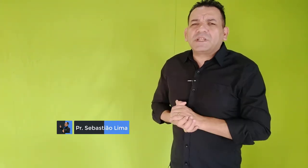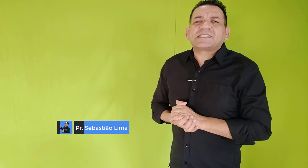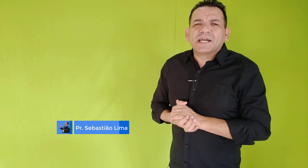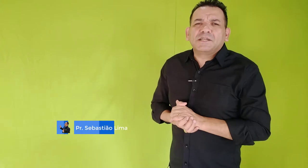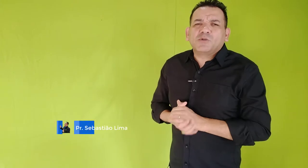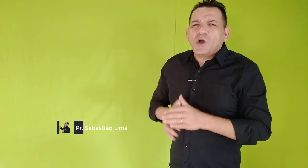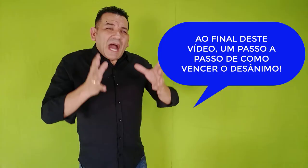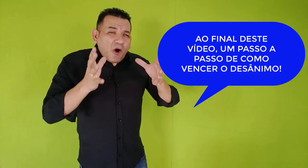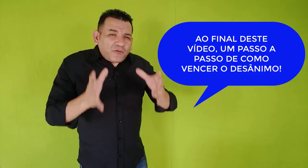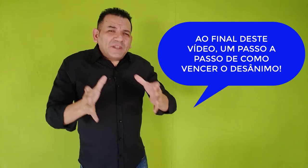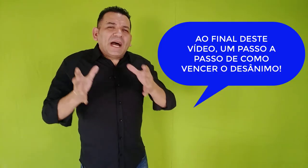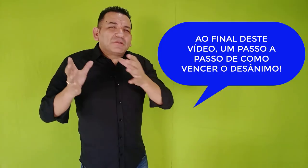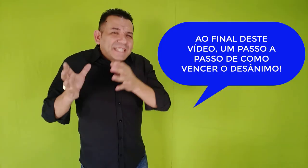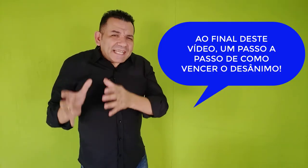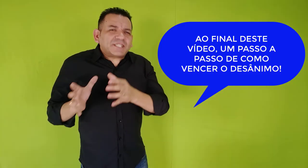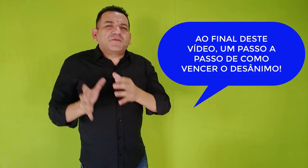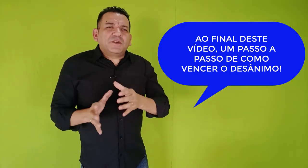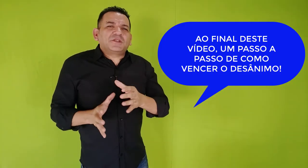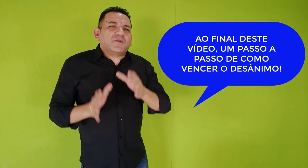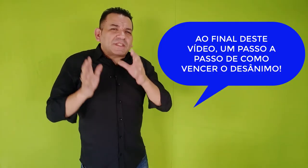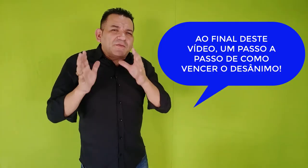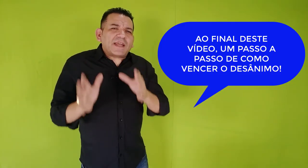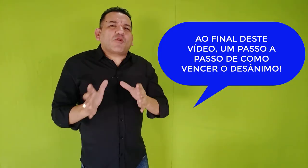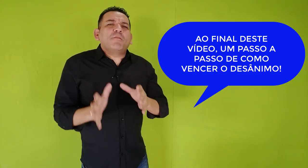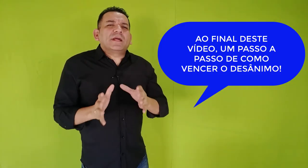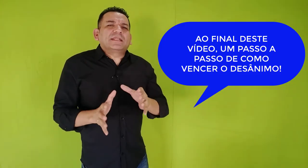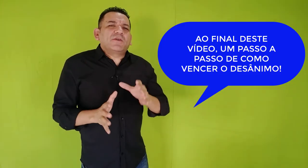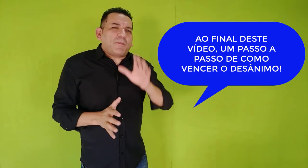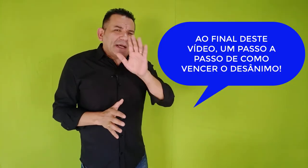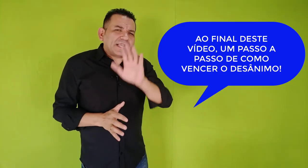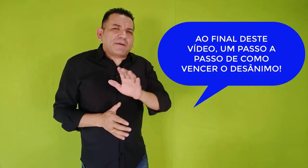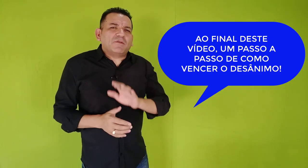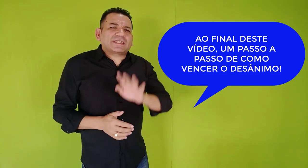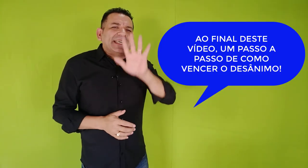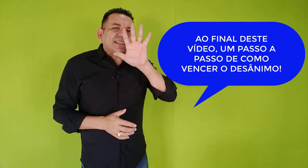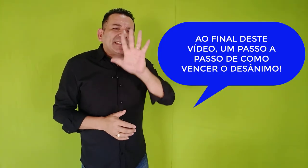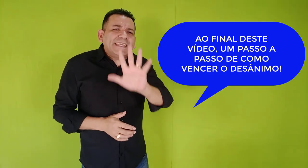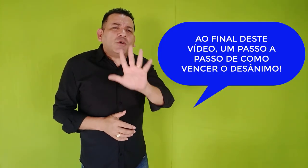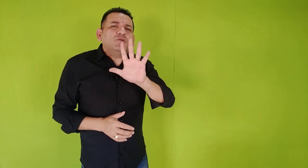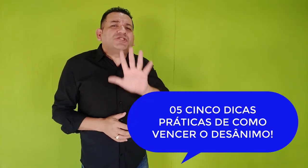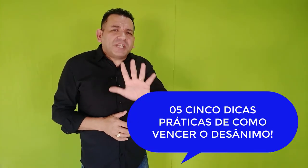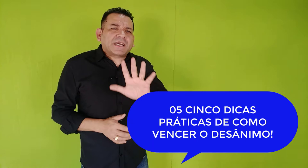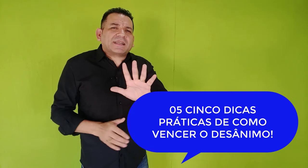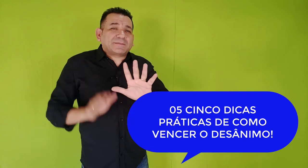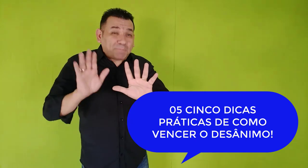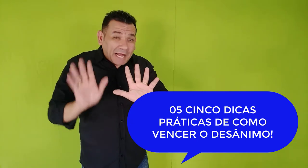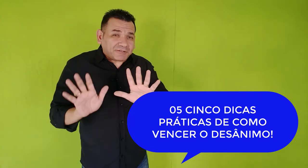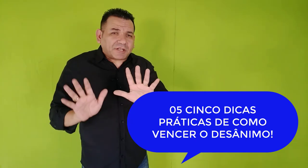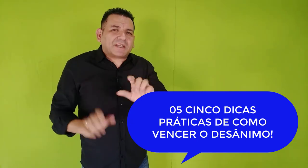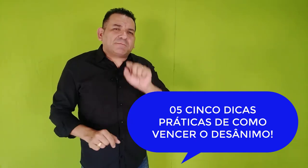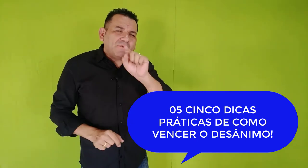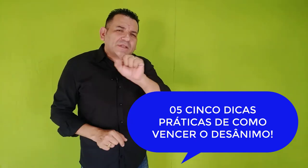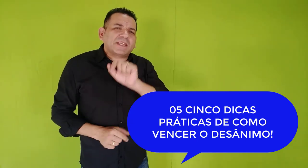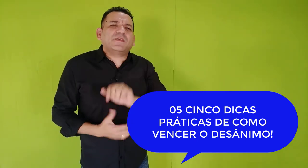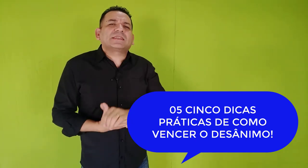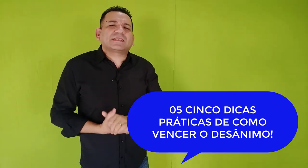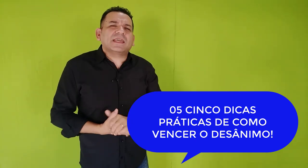desânimo. Ao final deste vídeo você vai compreender, vou passar para você cinco dicas práticas para você vencer